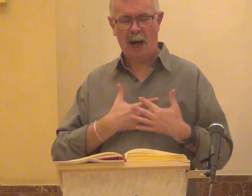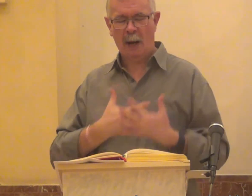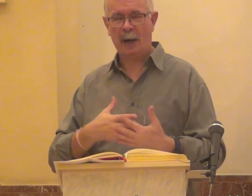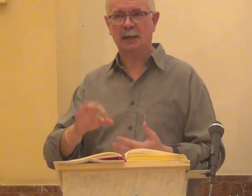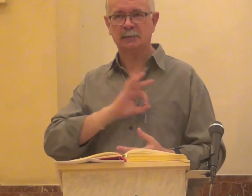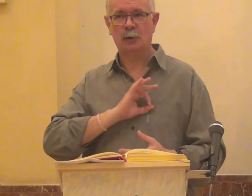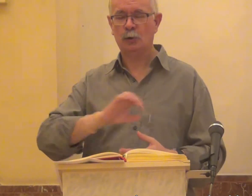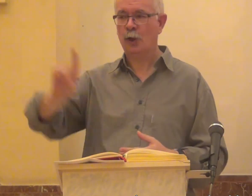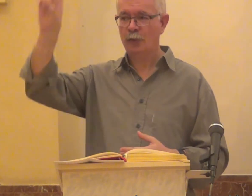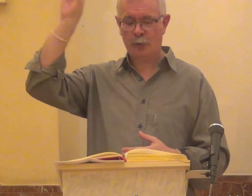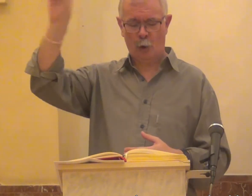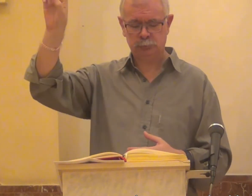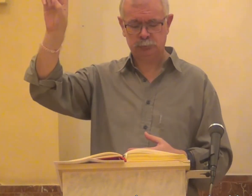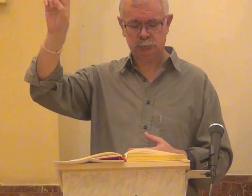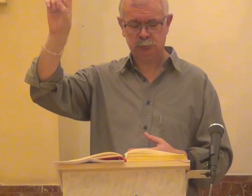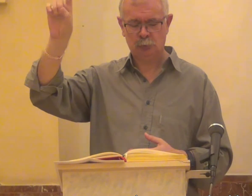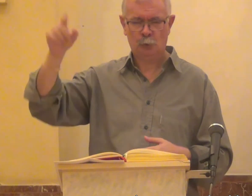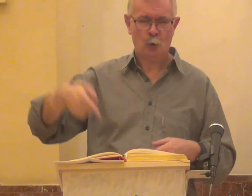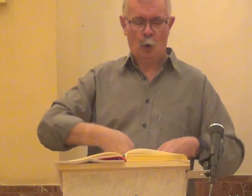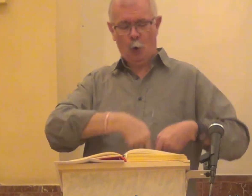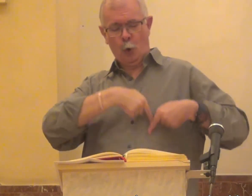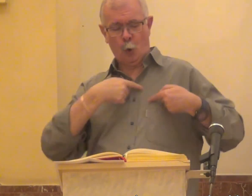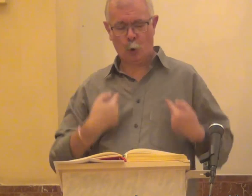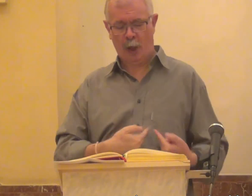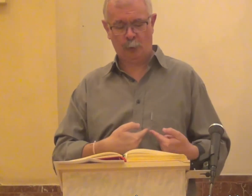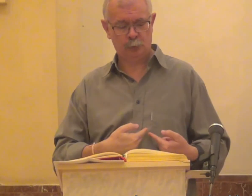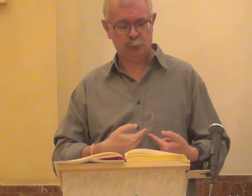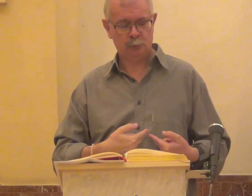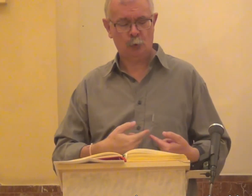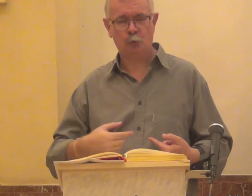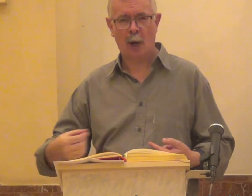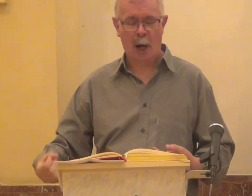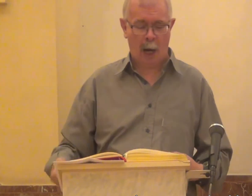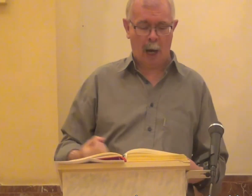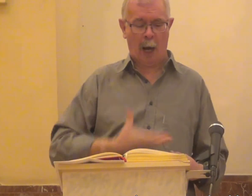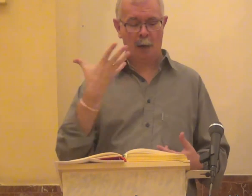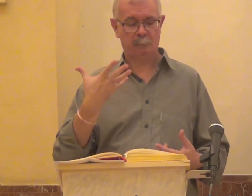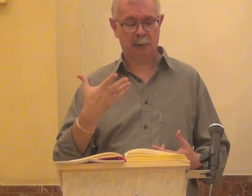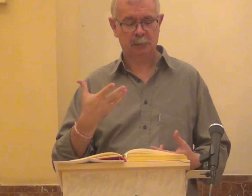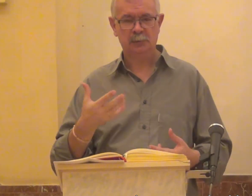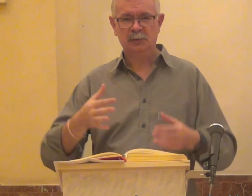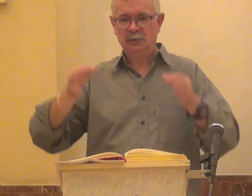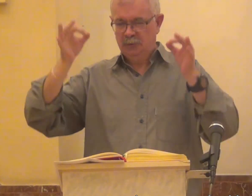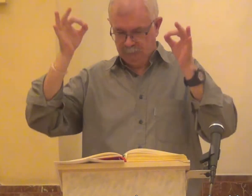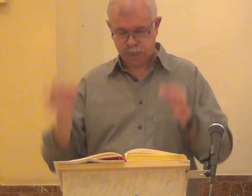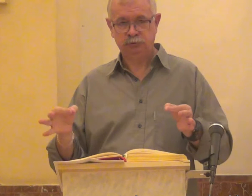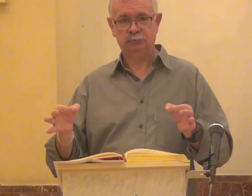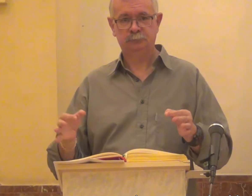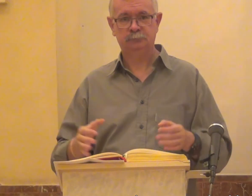Amarás al Señor tu Dios con todo tu corazón con toda tu alma con todo tu ser